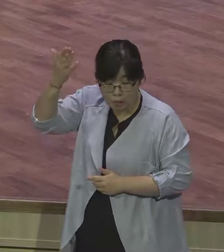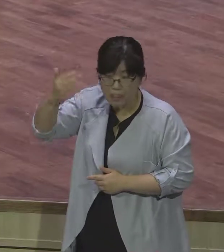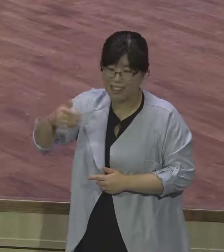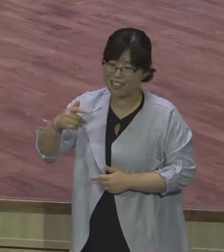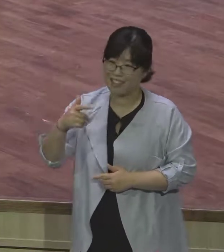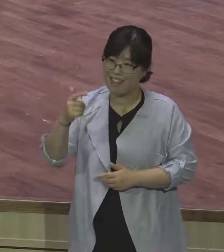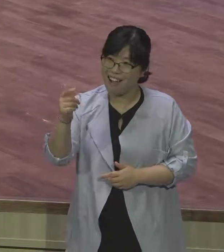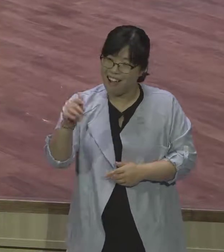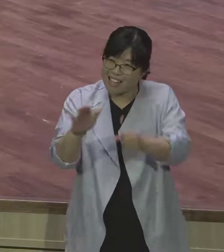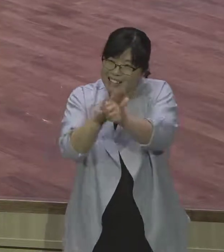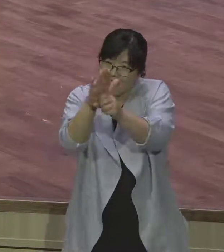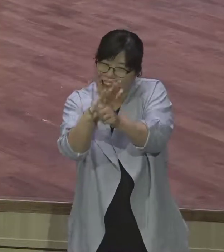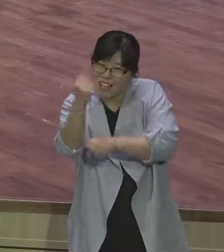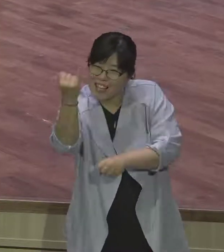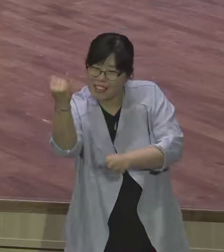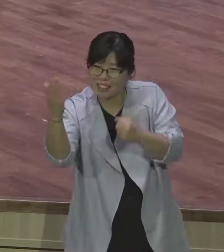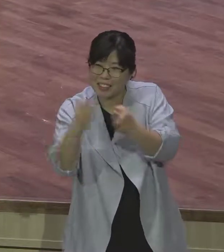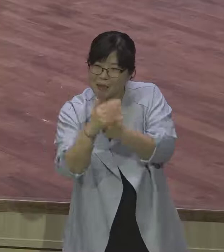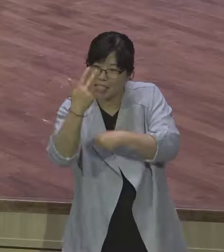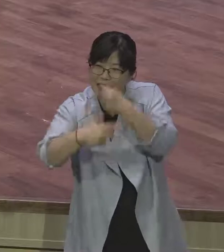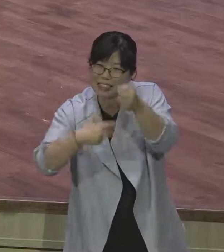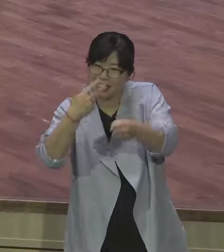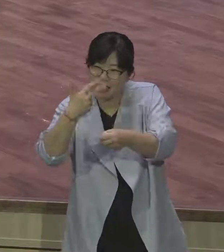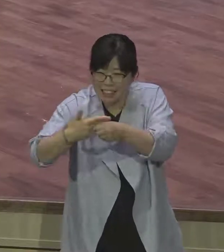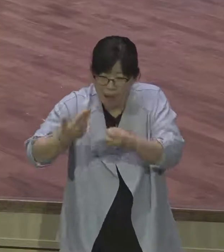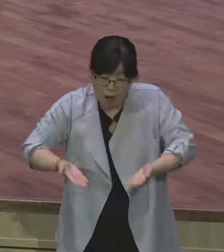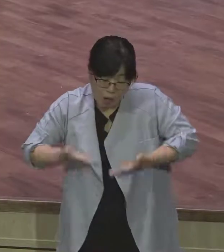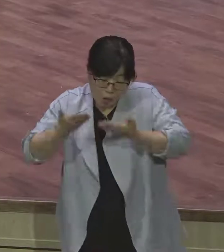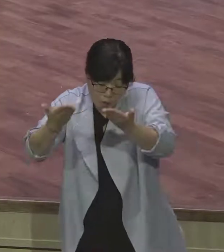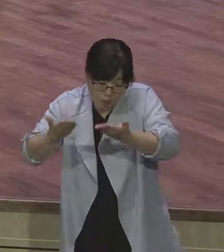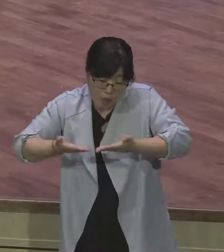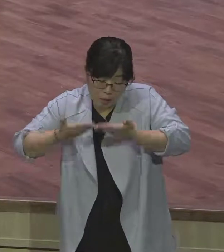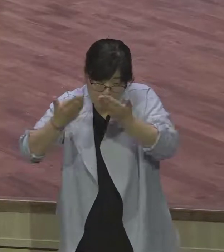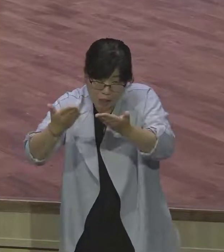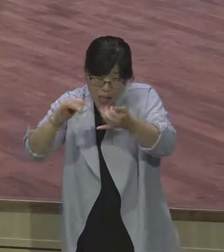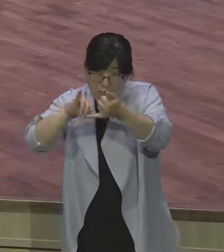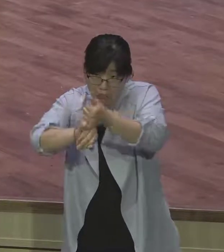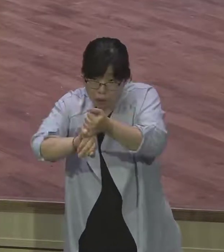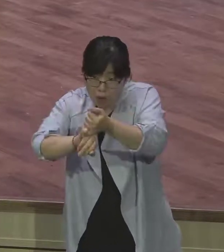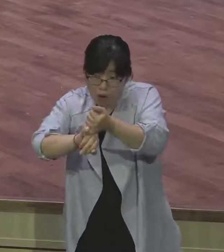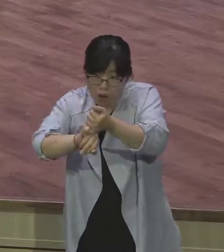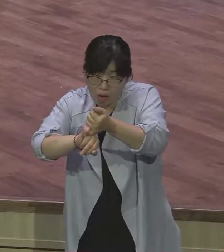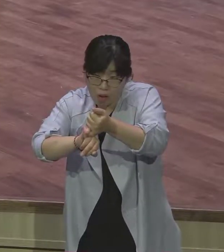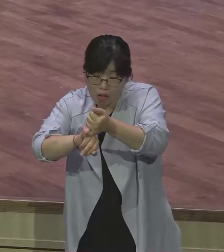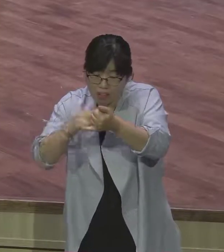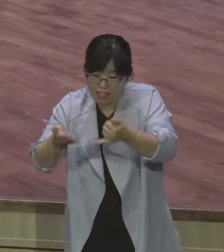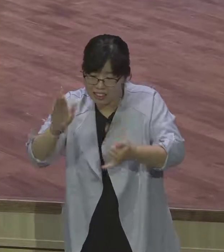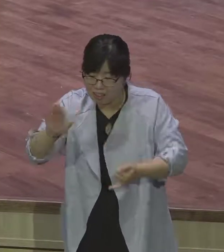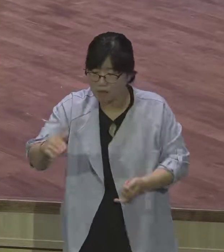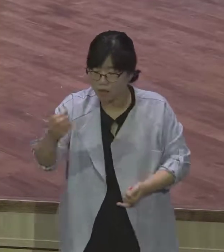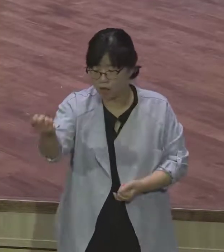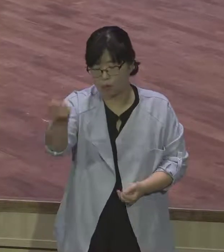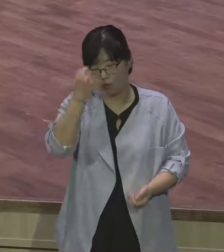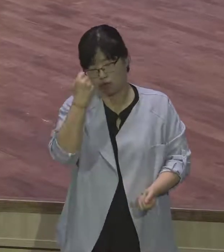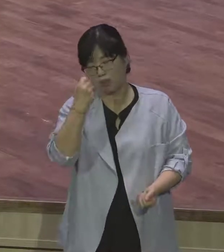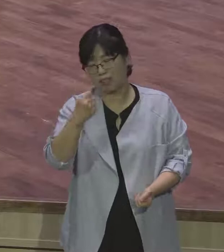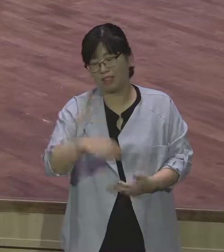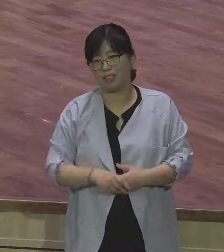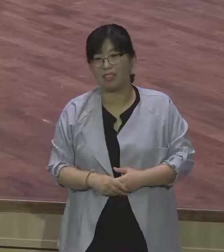하나님이 우선순위가 아니고 라엘이 우선순위 라엘이 그 삶의 전부 다예요. 19절로